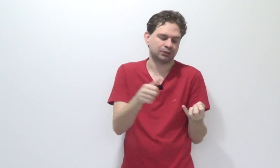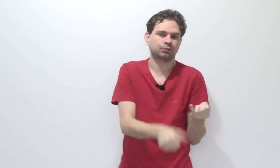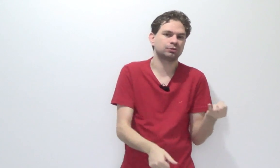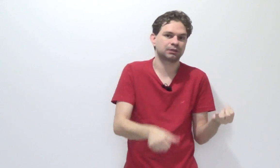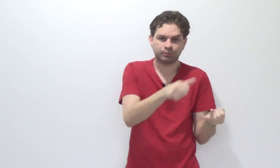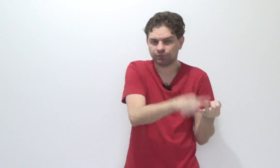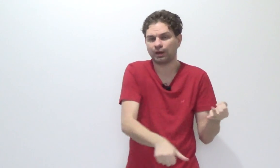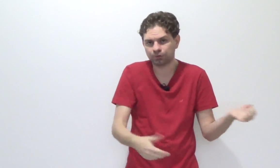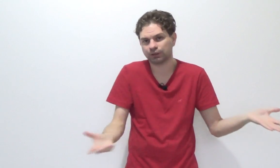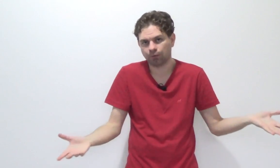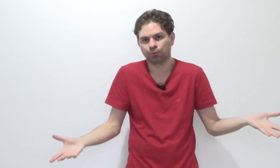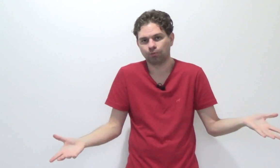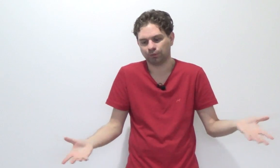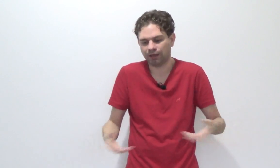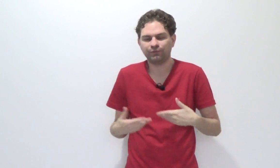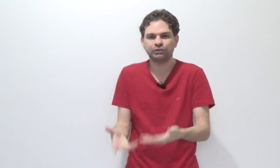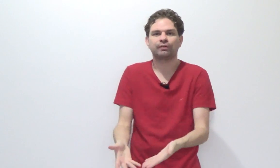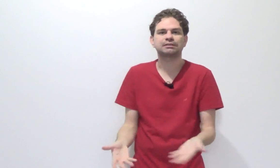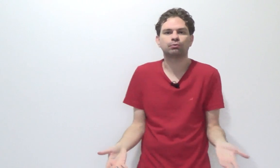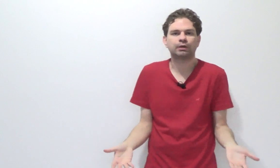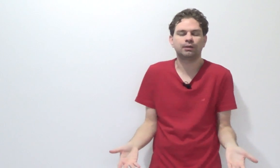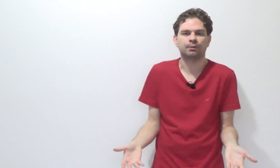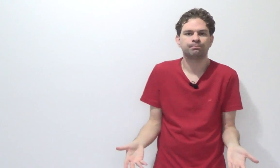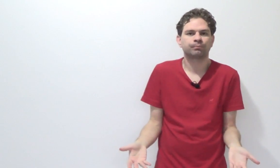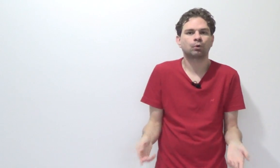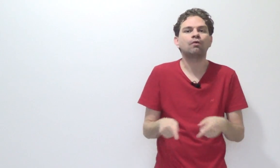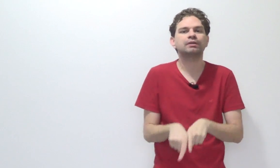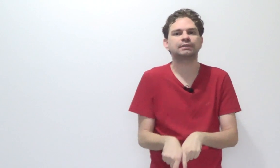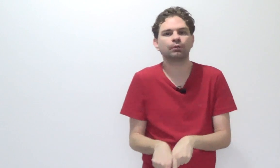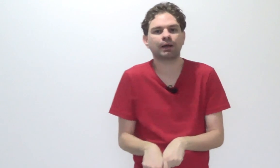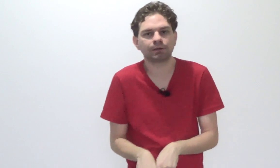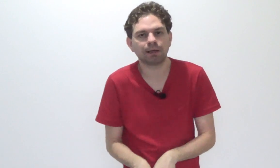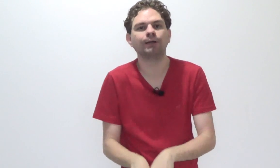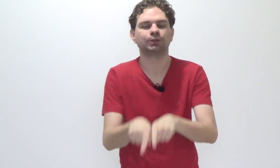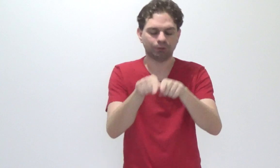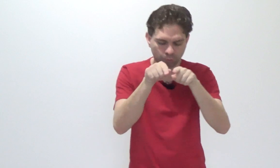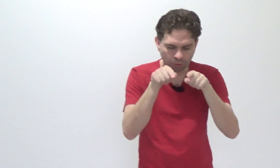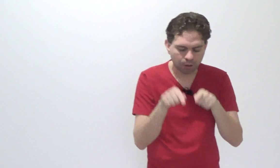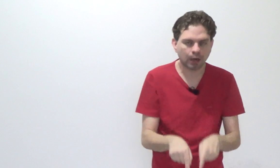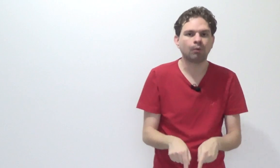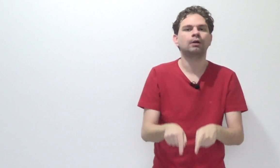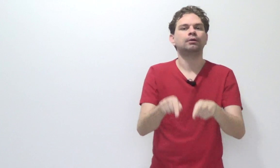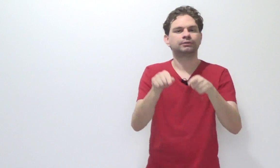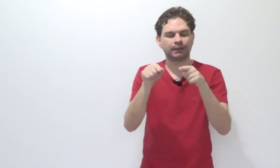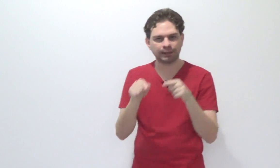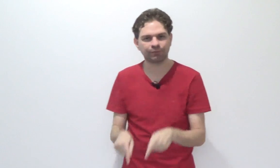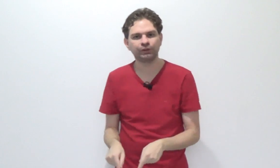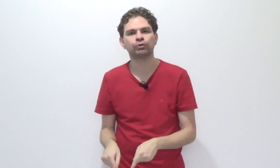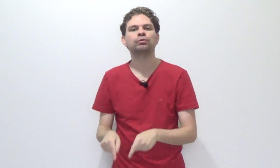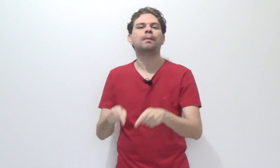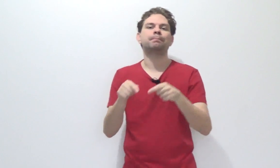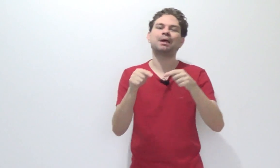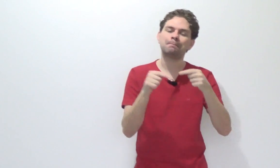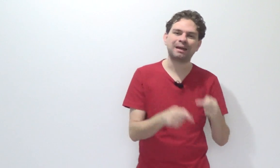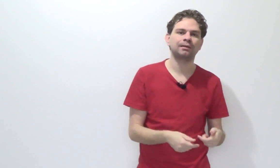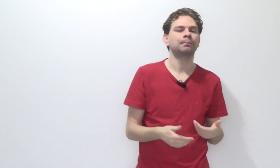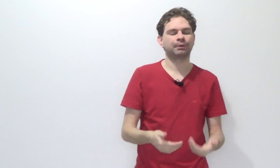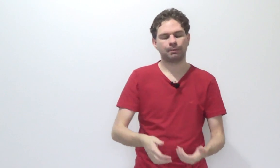a execução e tivemos a efetivação do crime. Qual vai ser a localidade? O local será definido também pela